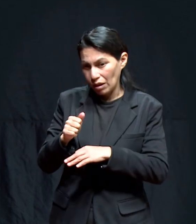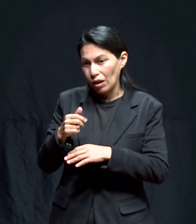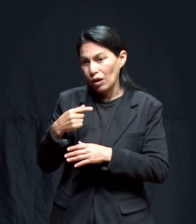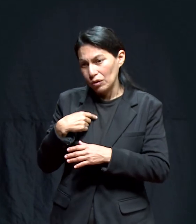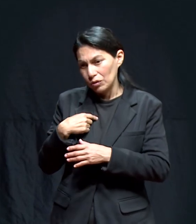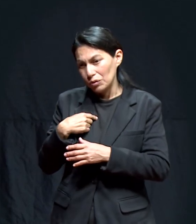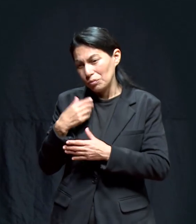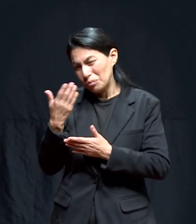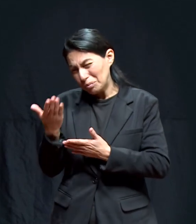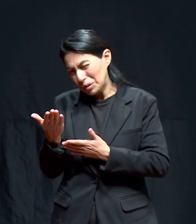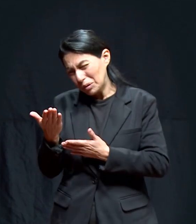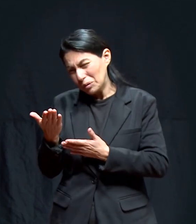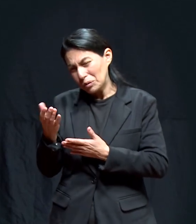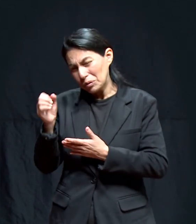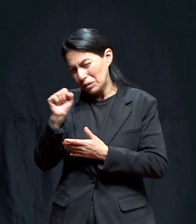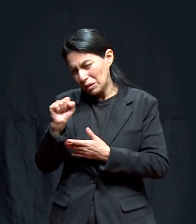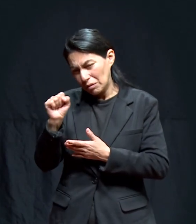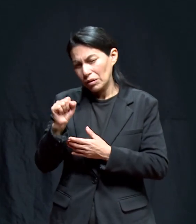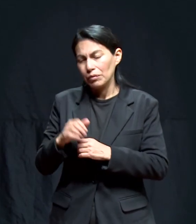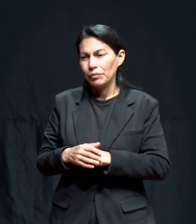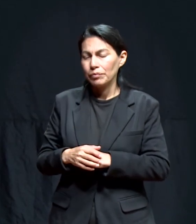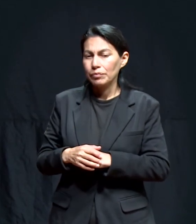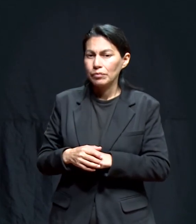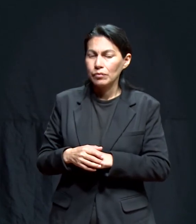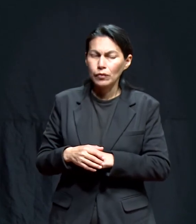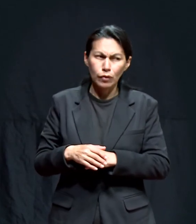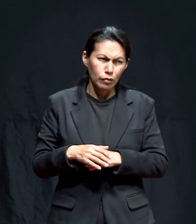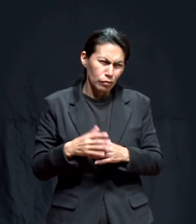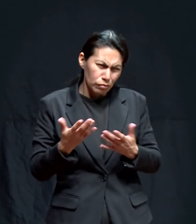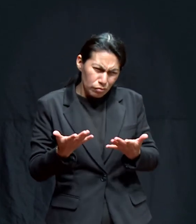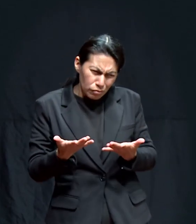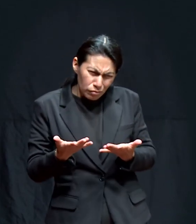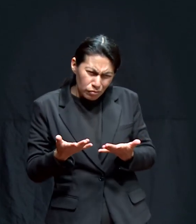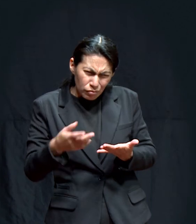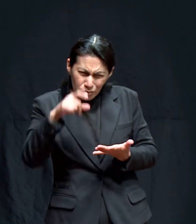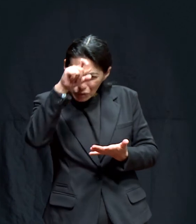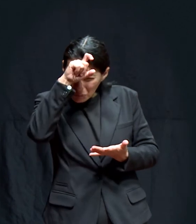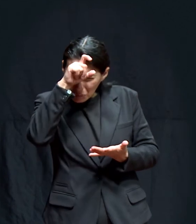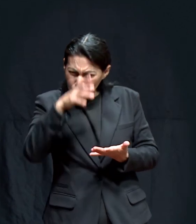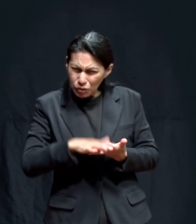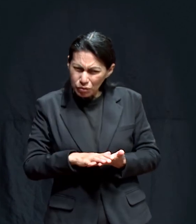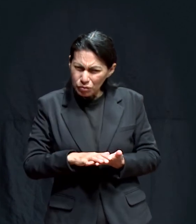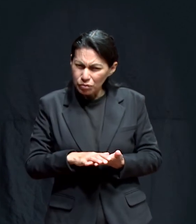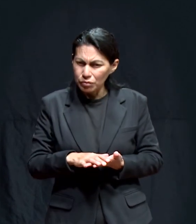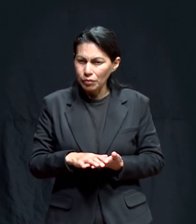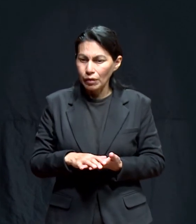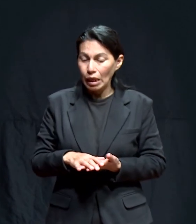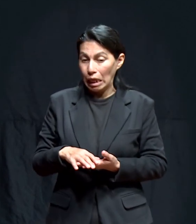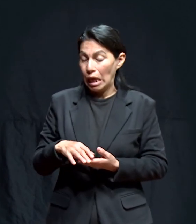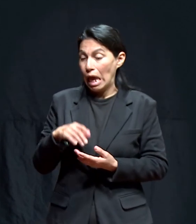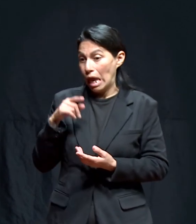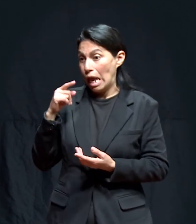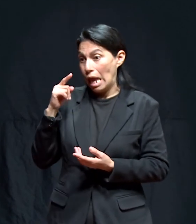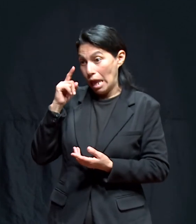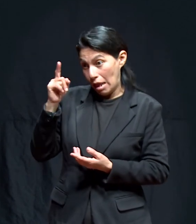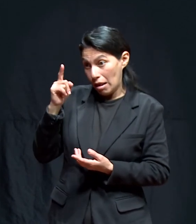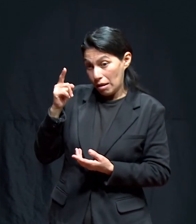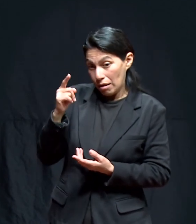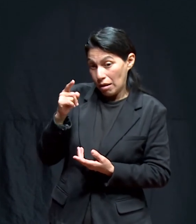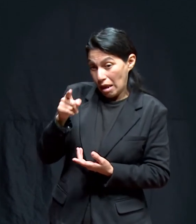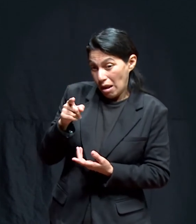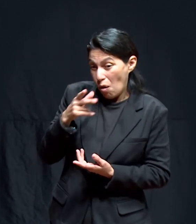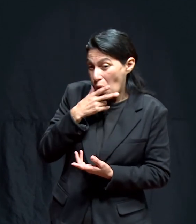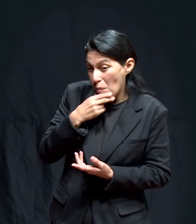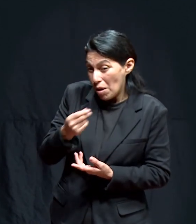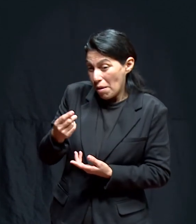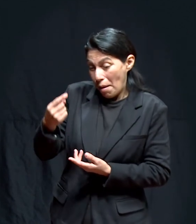este tiempo. ¿Cómo me dice? Sí, yo también había tenido deseos de hablar. Pero él ya me había mandado a llamar. Yo creo que